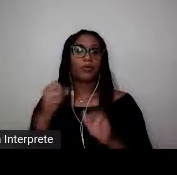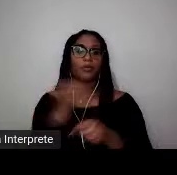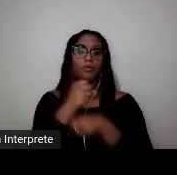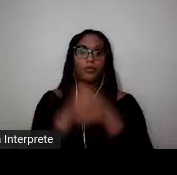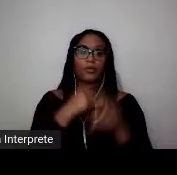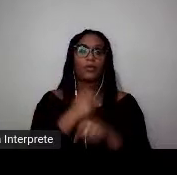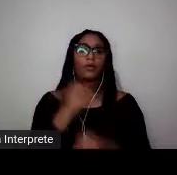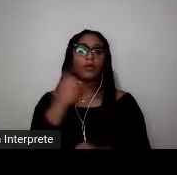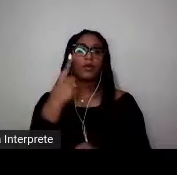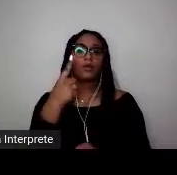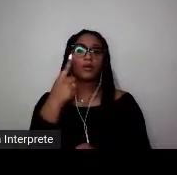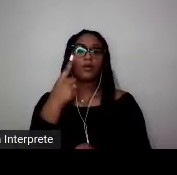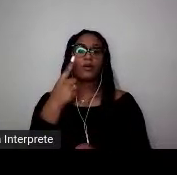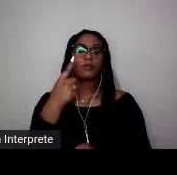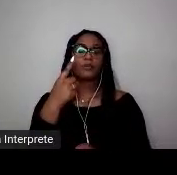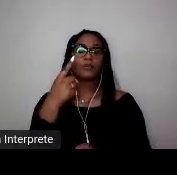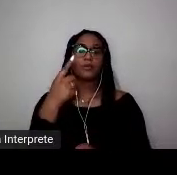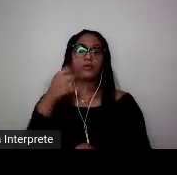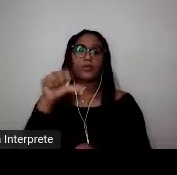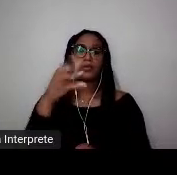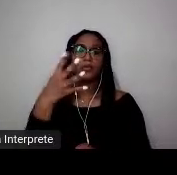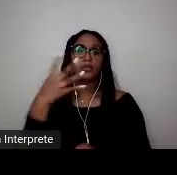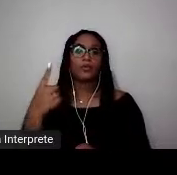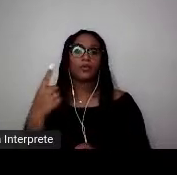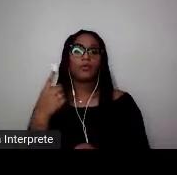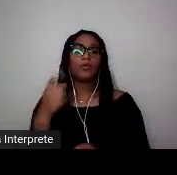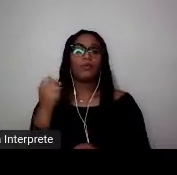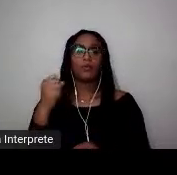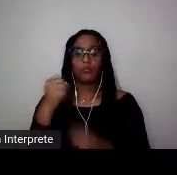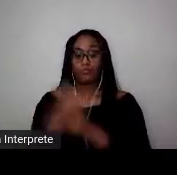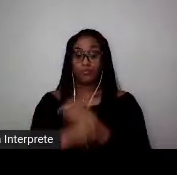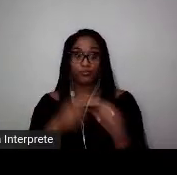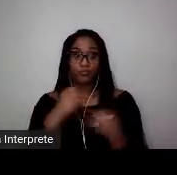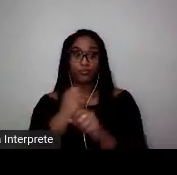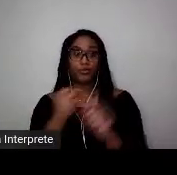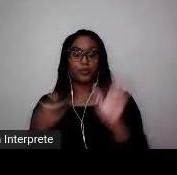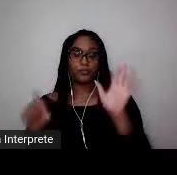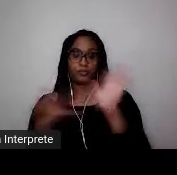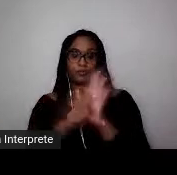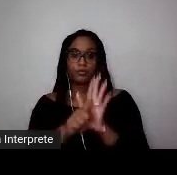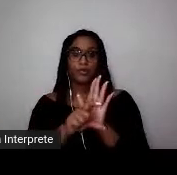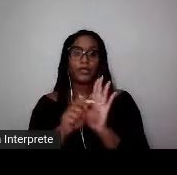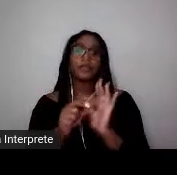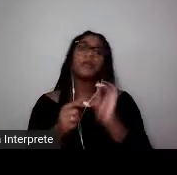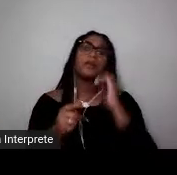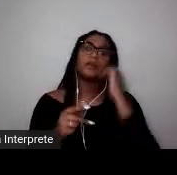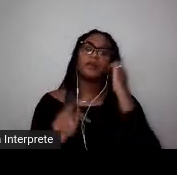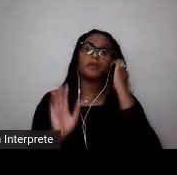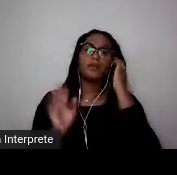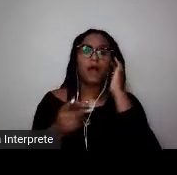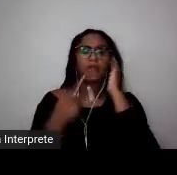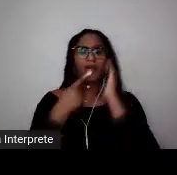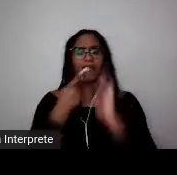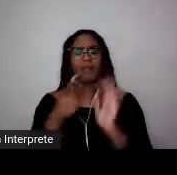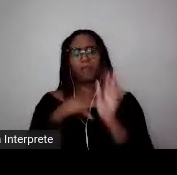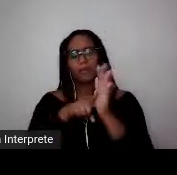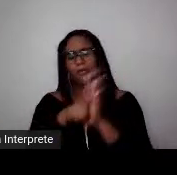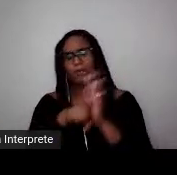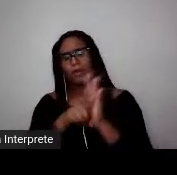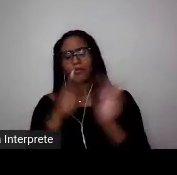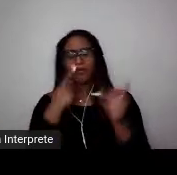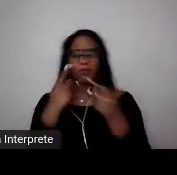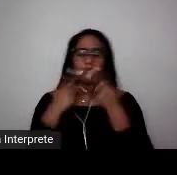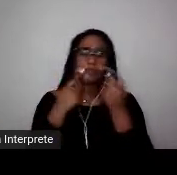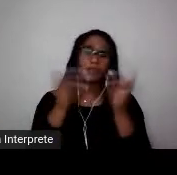1941, aludido em seus oito anos de promulgação no título, já foi amplamente explorado, debatido